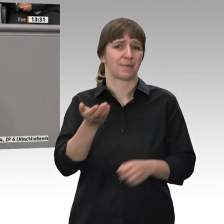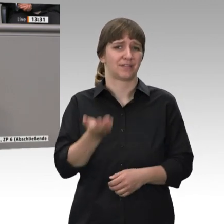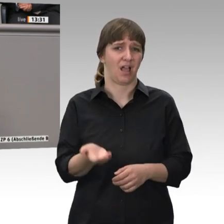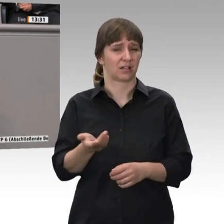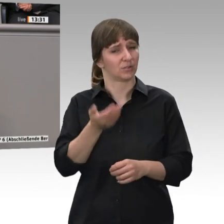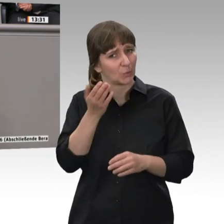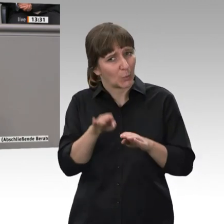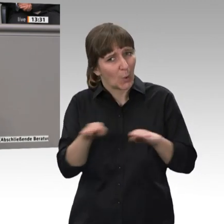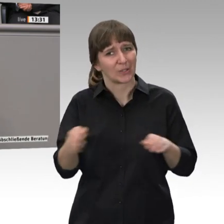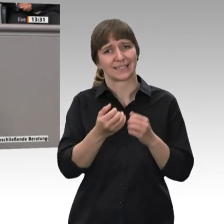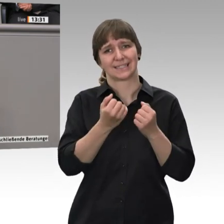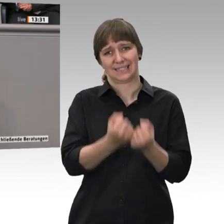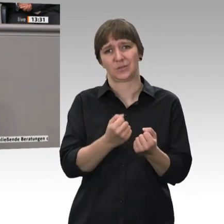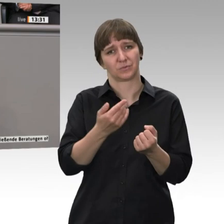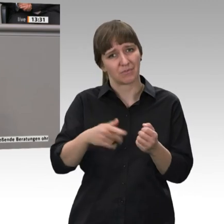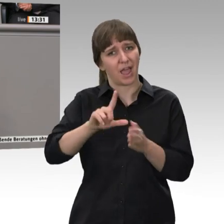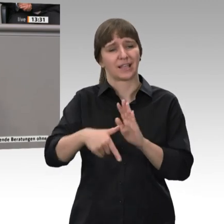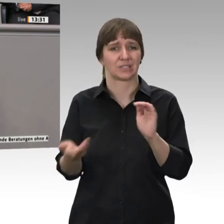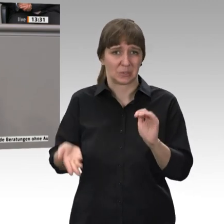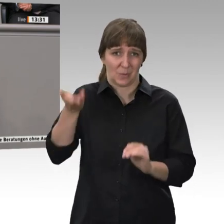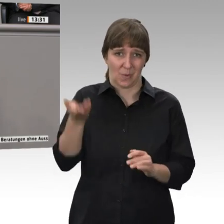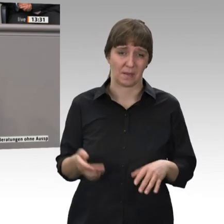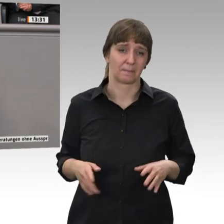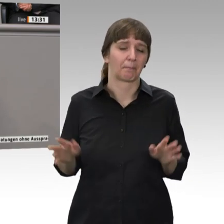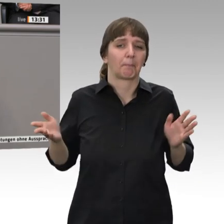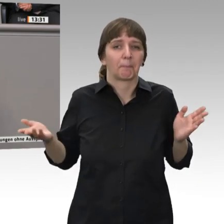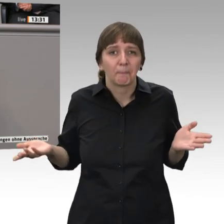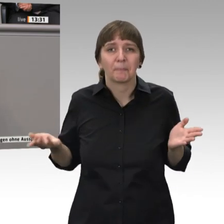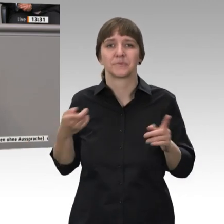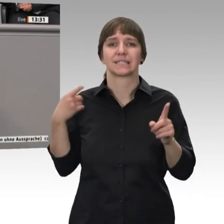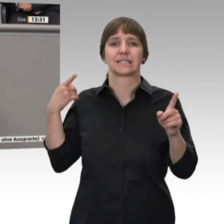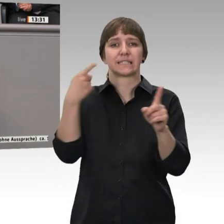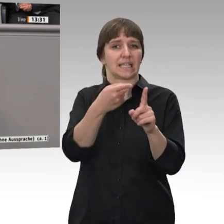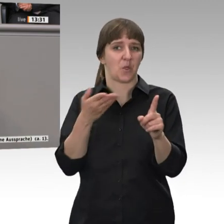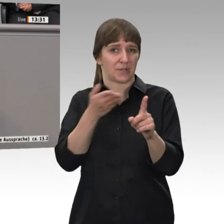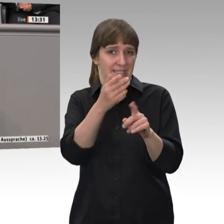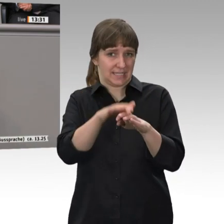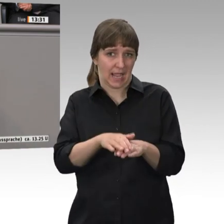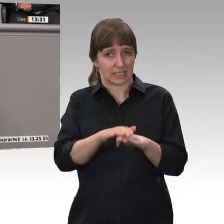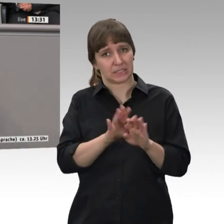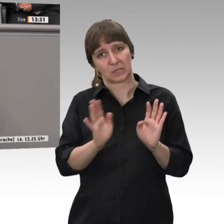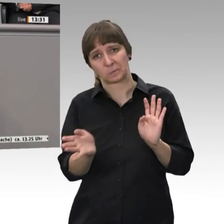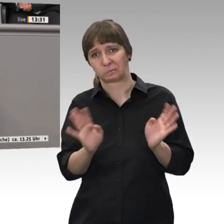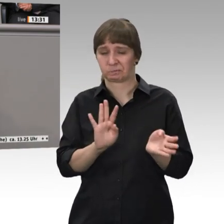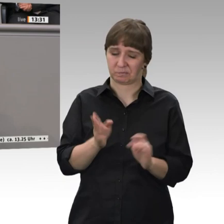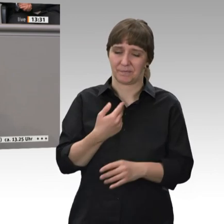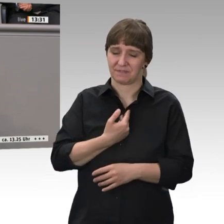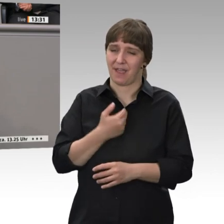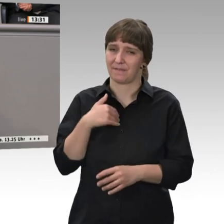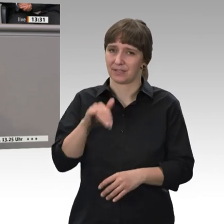höhere Leistung zu haben. Ob das eine zielorientierte Rente ist, da frage ich mich auch jetzt einmal. Das Dritte. Liebe